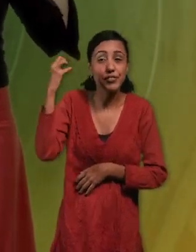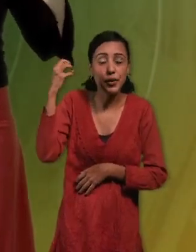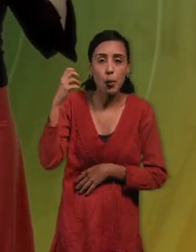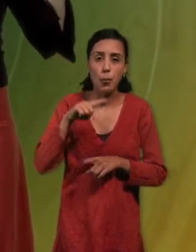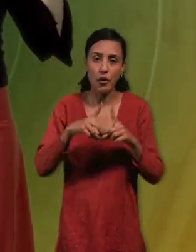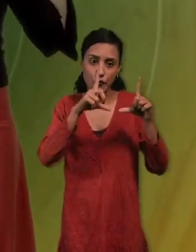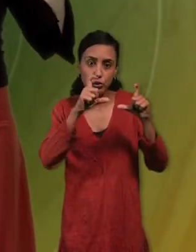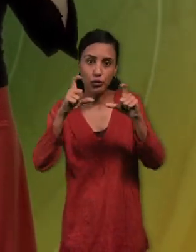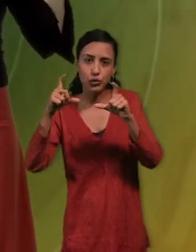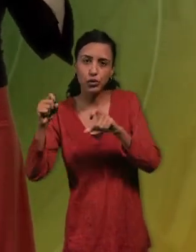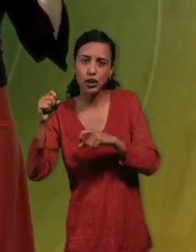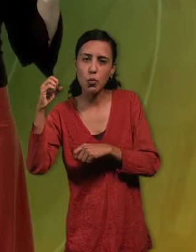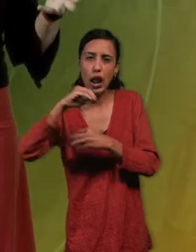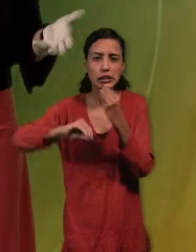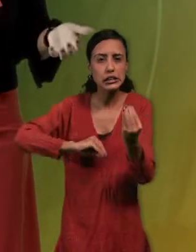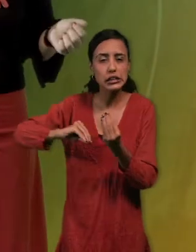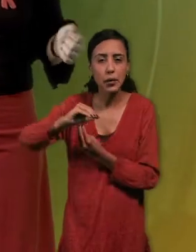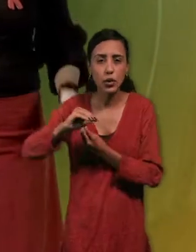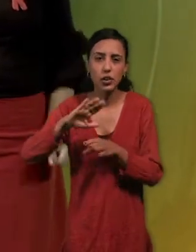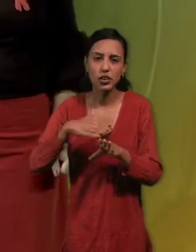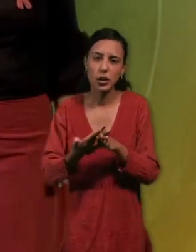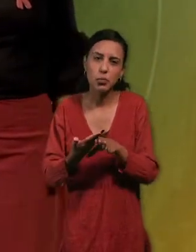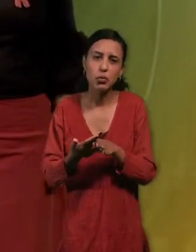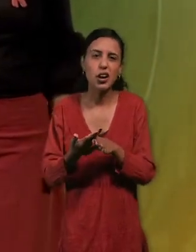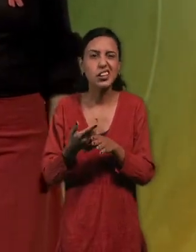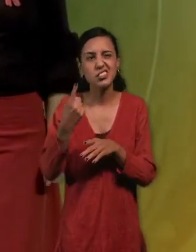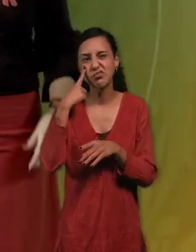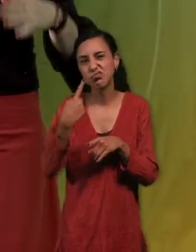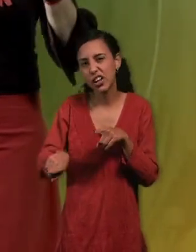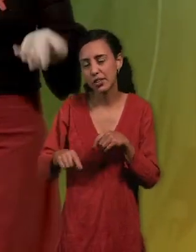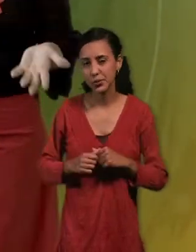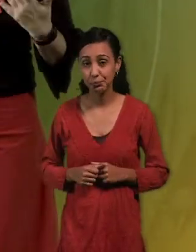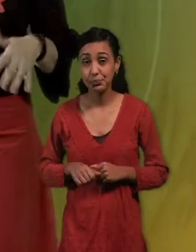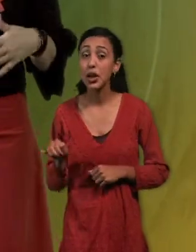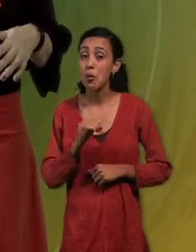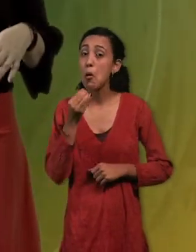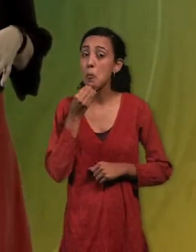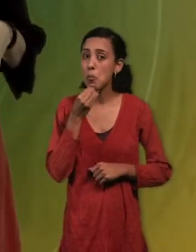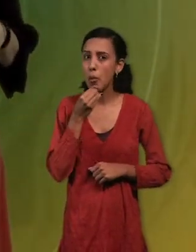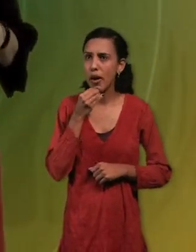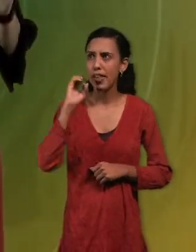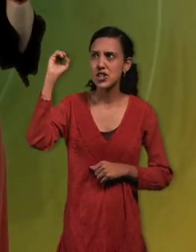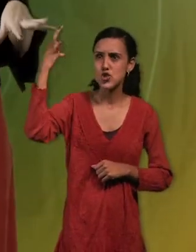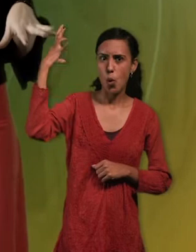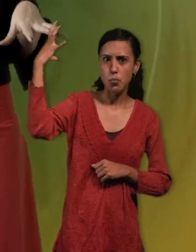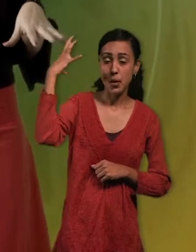foto y foto tienen pequeños cambios y después la película se ve un poco rara. También puede afirmar a la luz del sol, pero tienes que saber